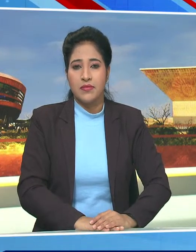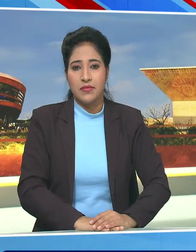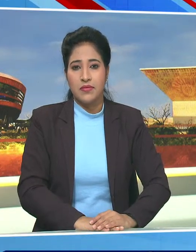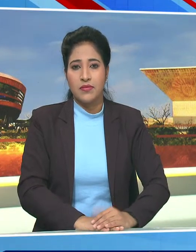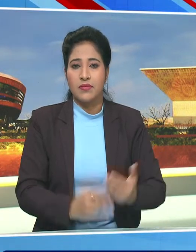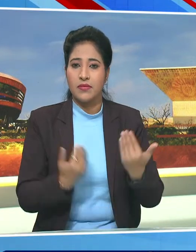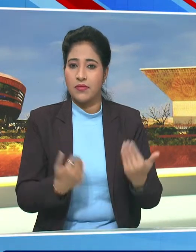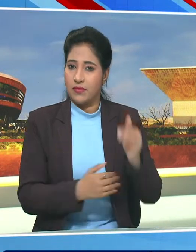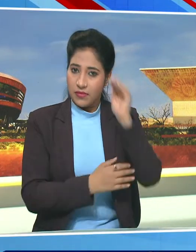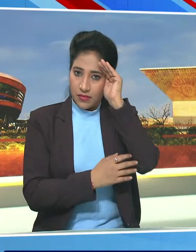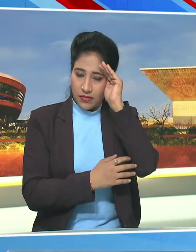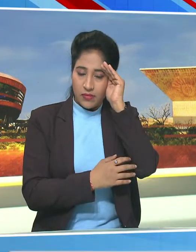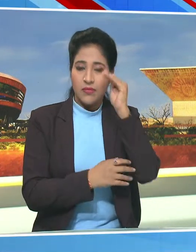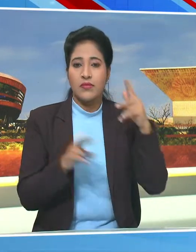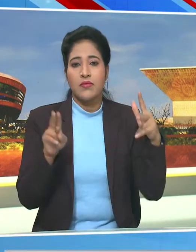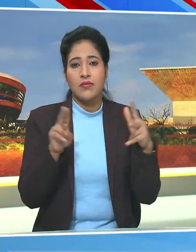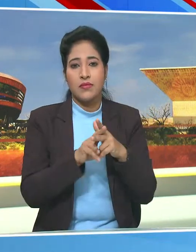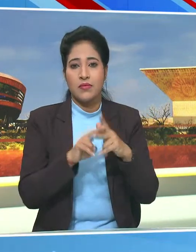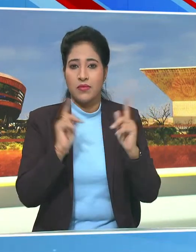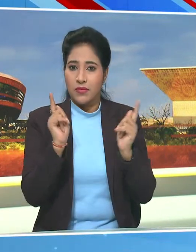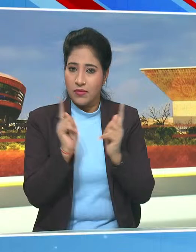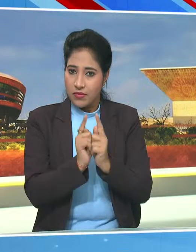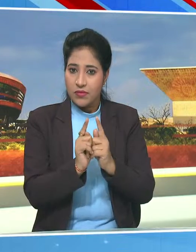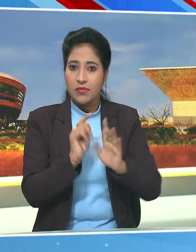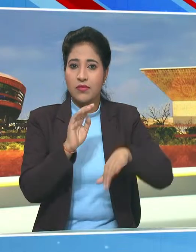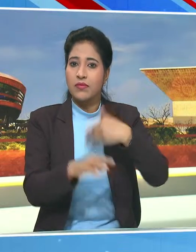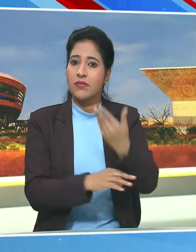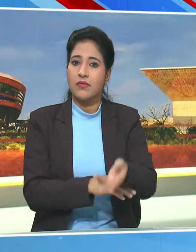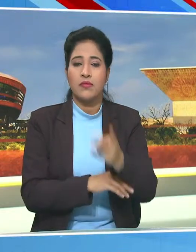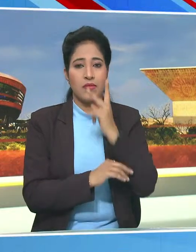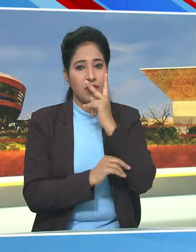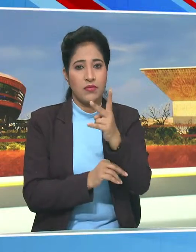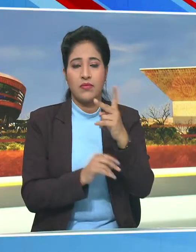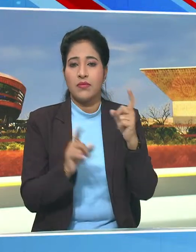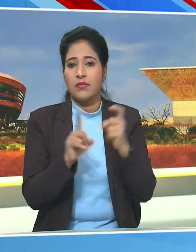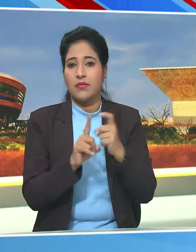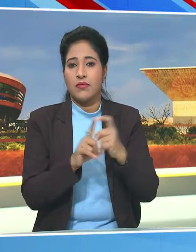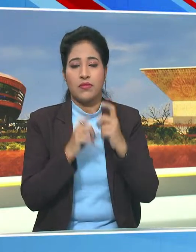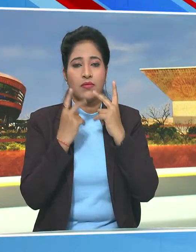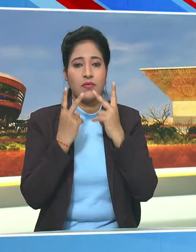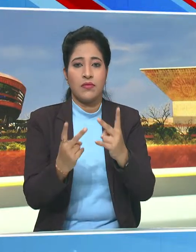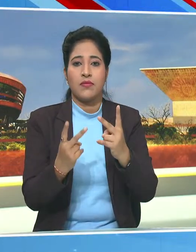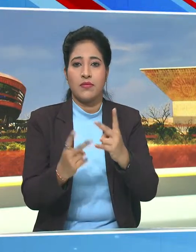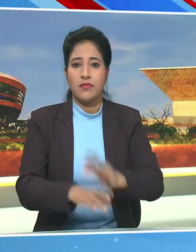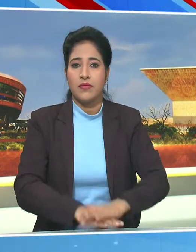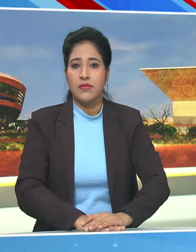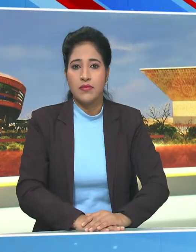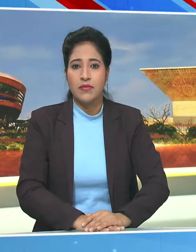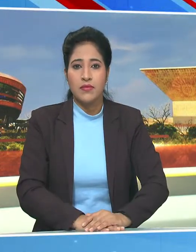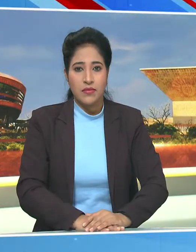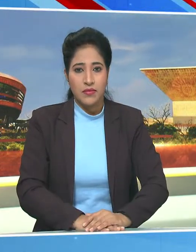और फिलाहल बुलेटिन में हम यहां रुक रहें चोटे से ब्रेक के लिए आप बने रहें टीडी नियूस पार